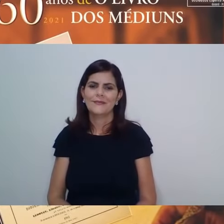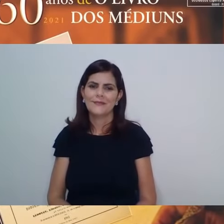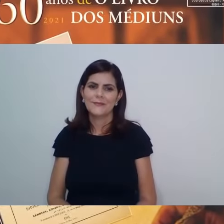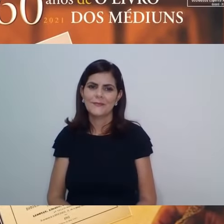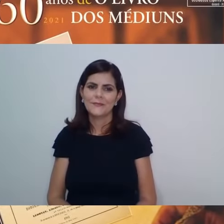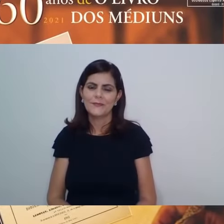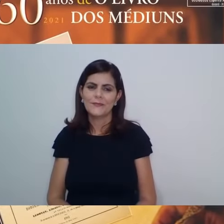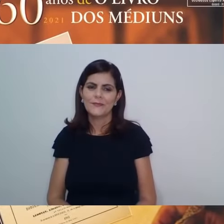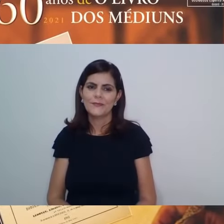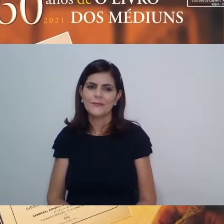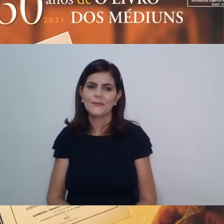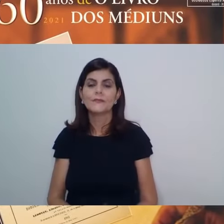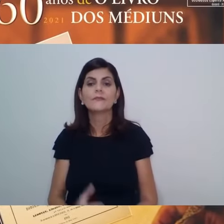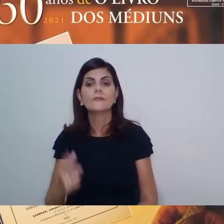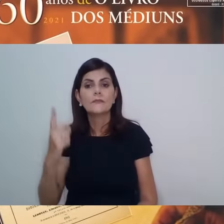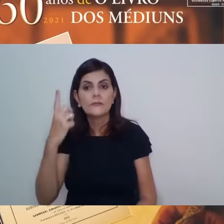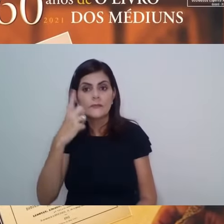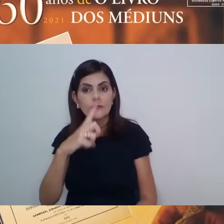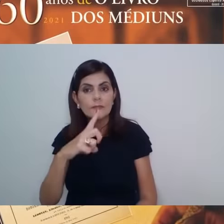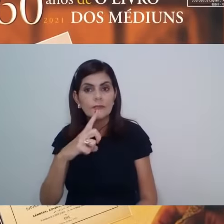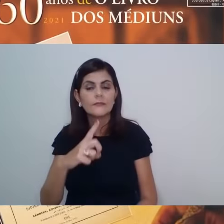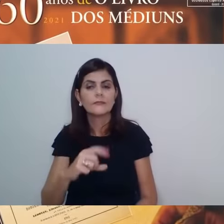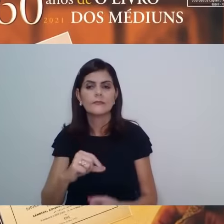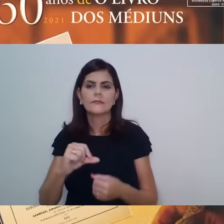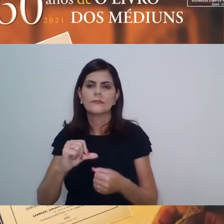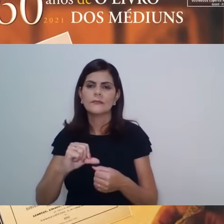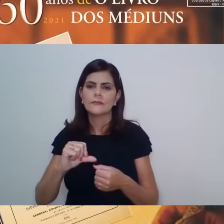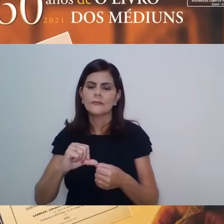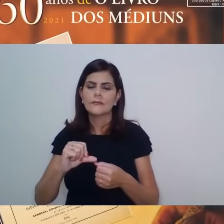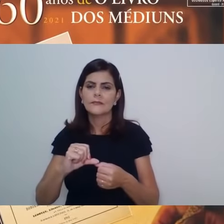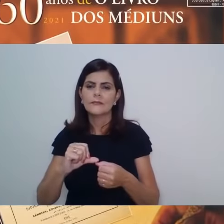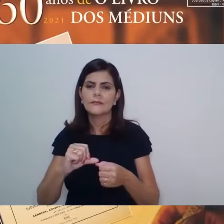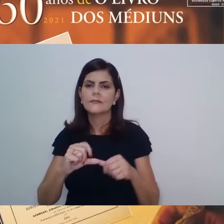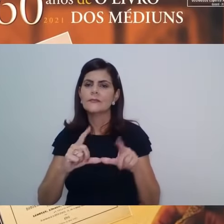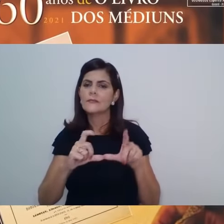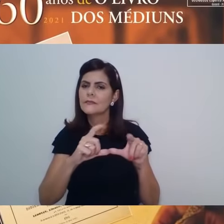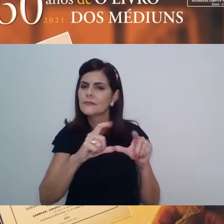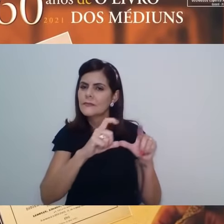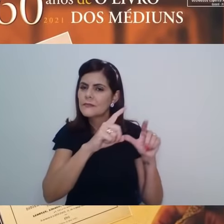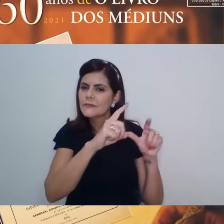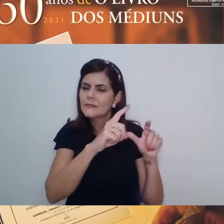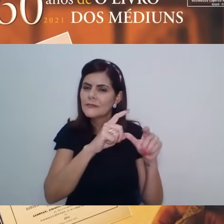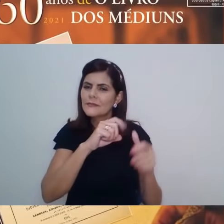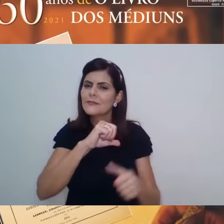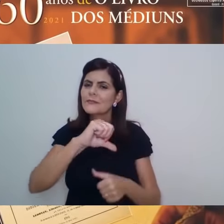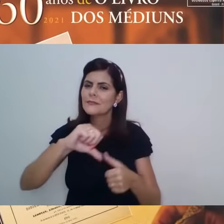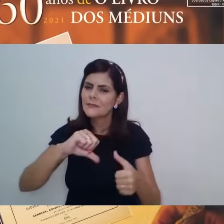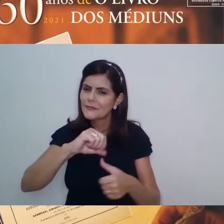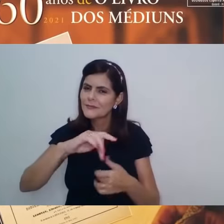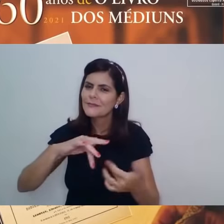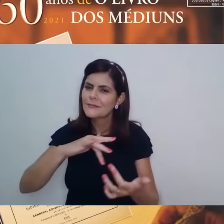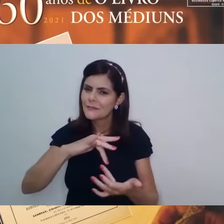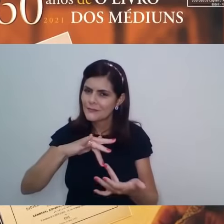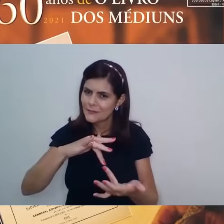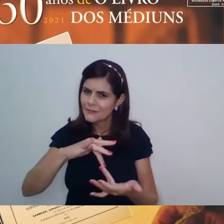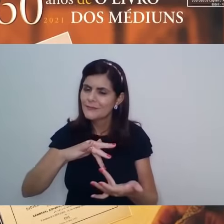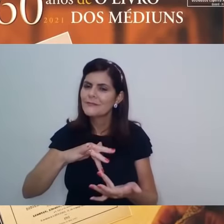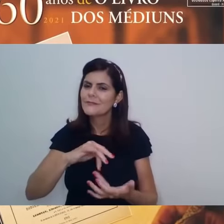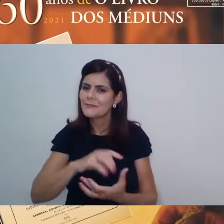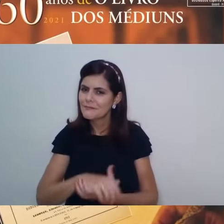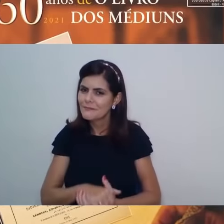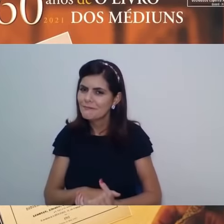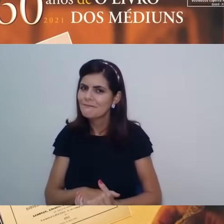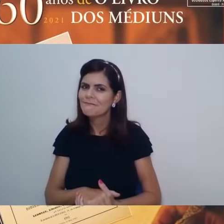Empreende com sacrifício a viagem da própria renovação. porque este homem